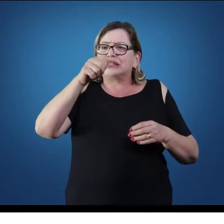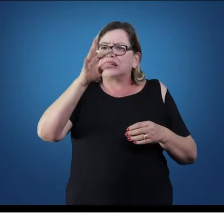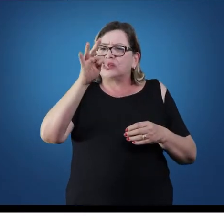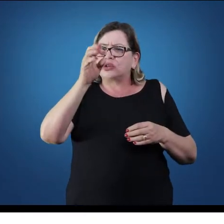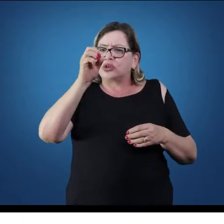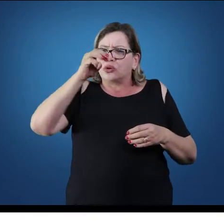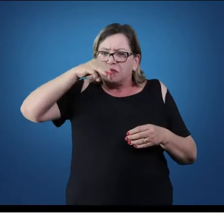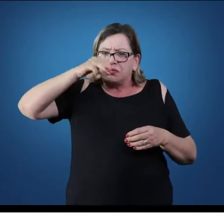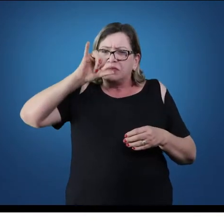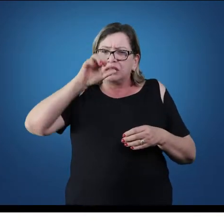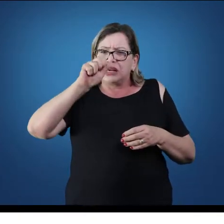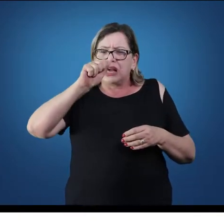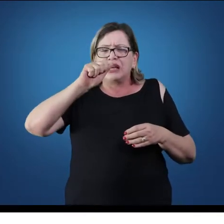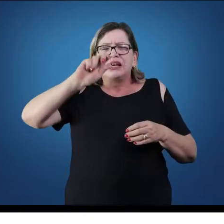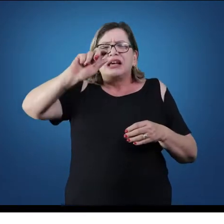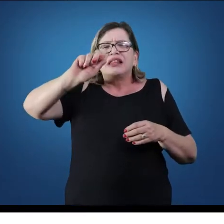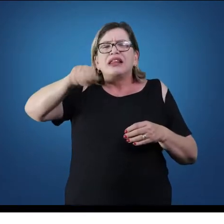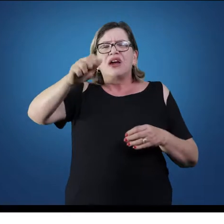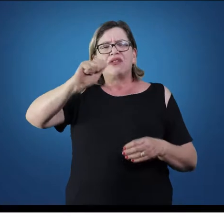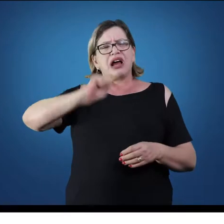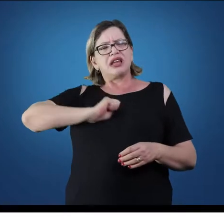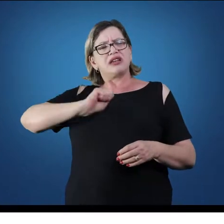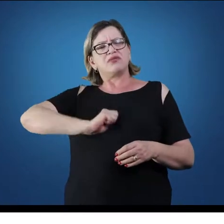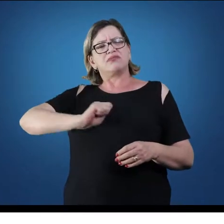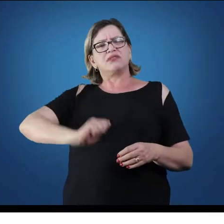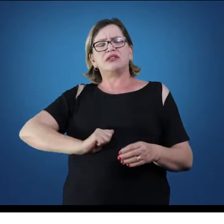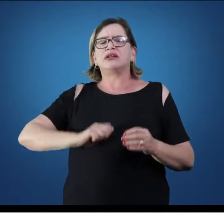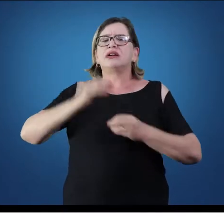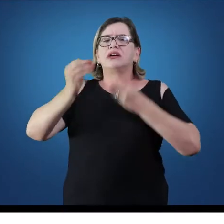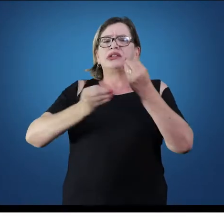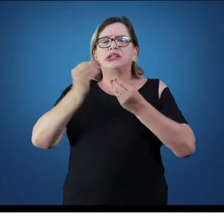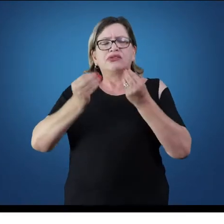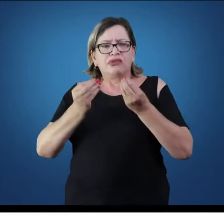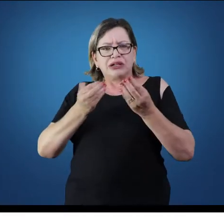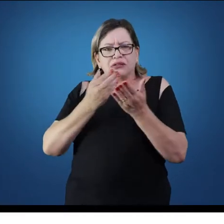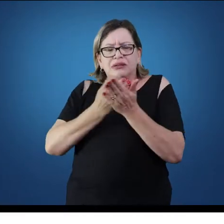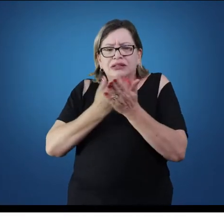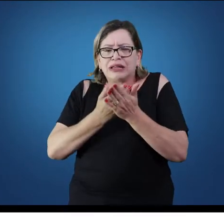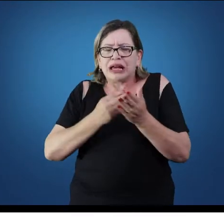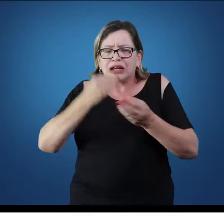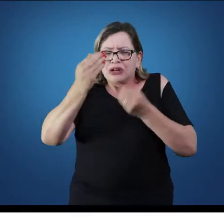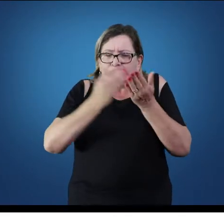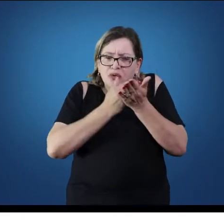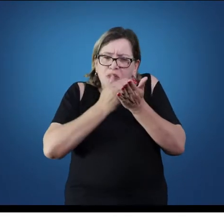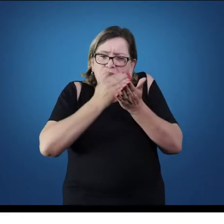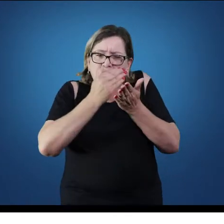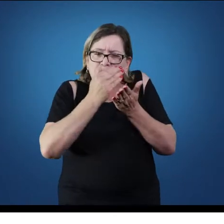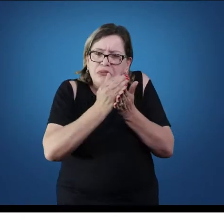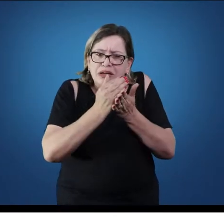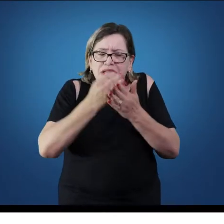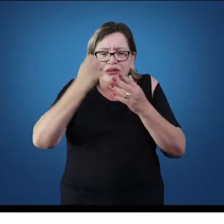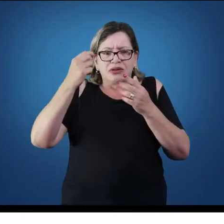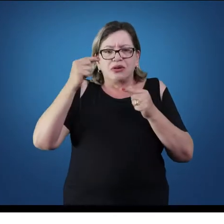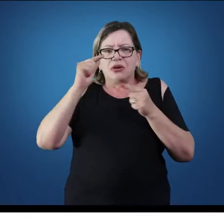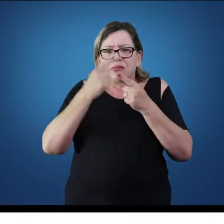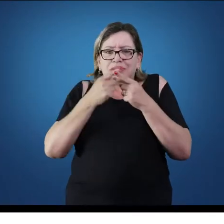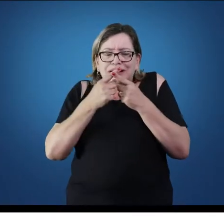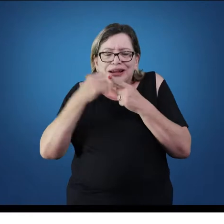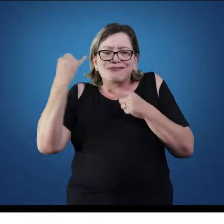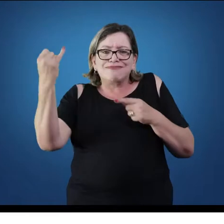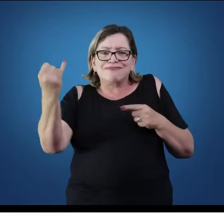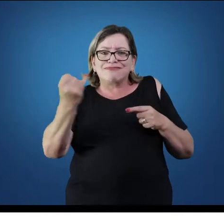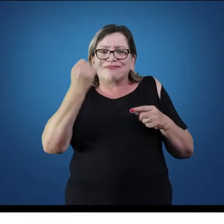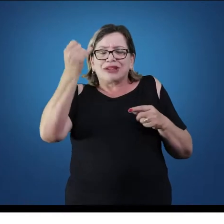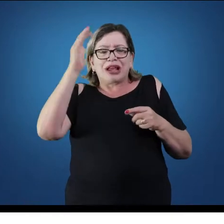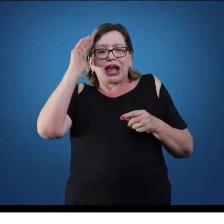Na unidade 1 então nós teremos o conteúdo de introdução à anatomia, que é muito importante para a compreensão